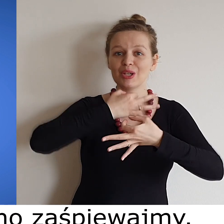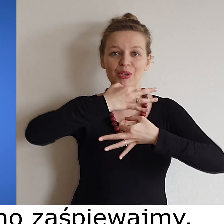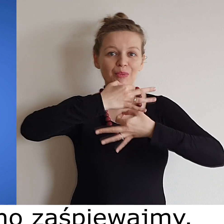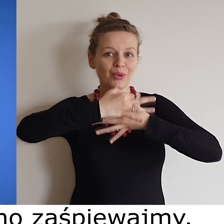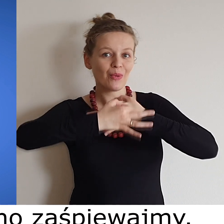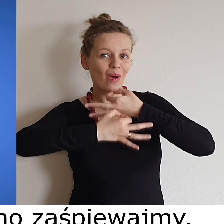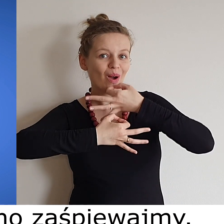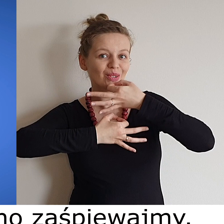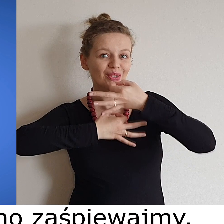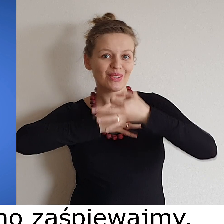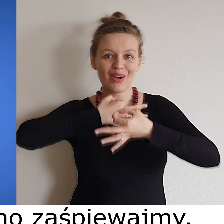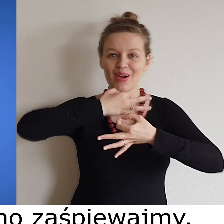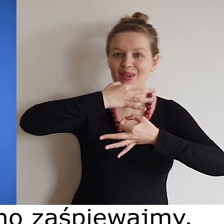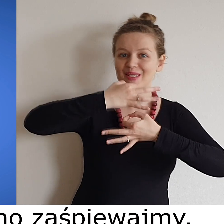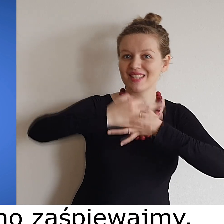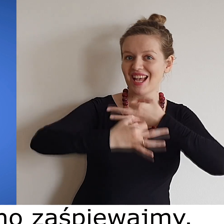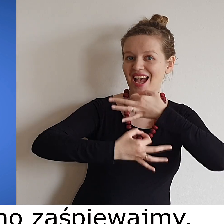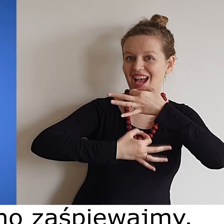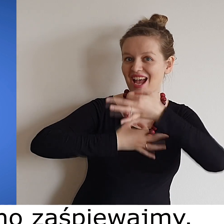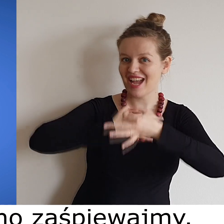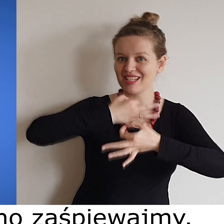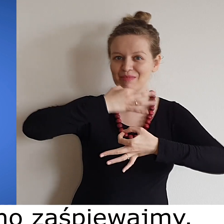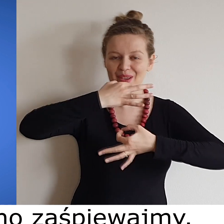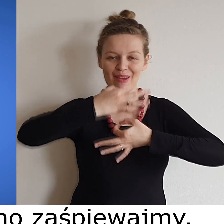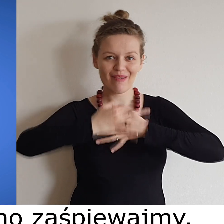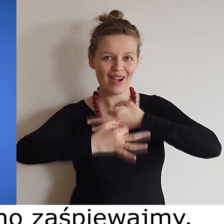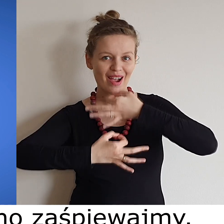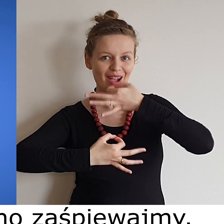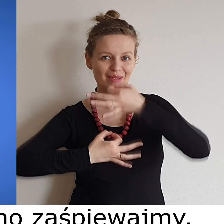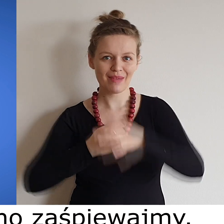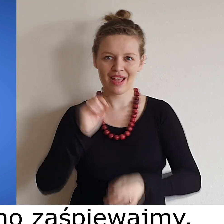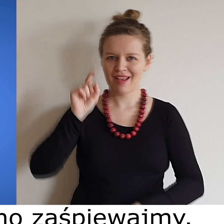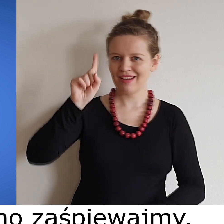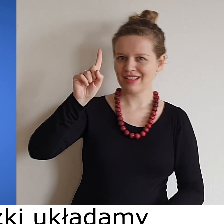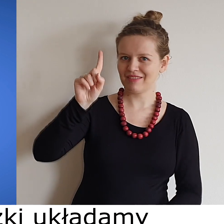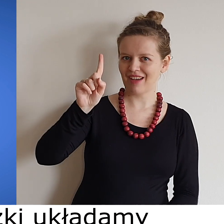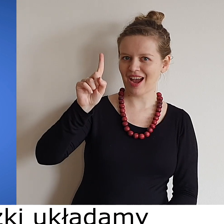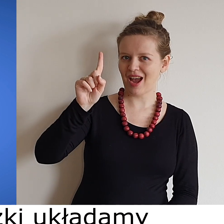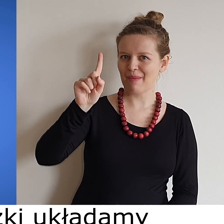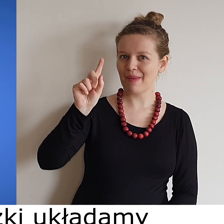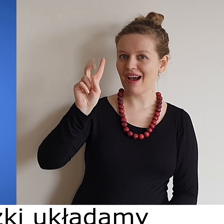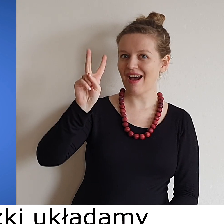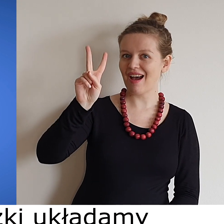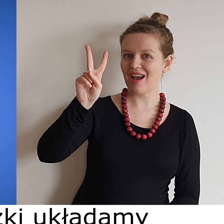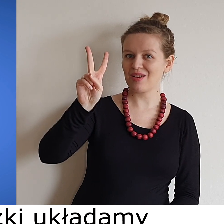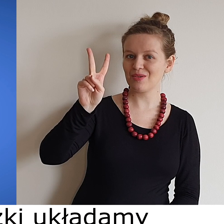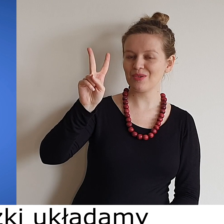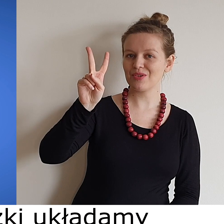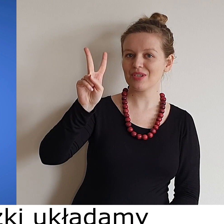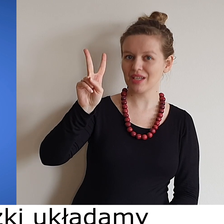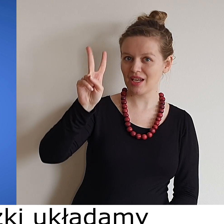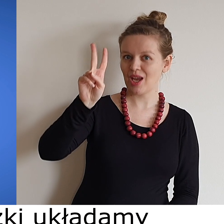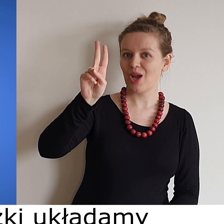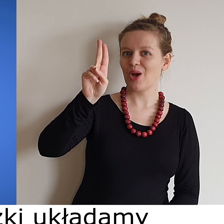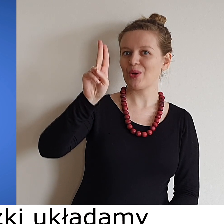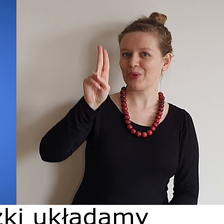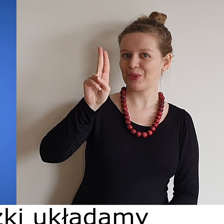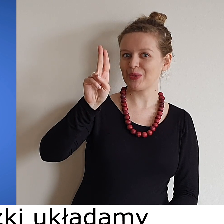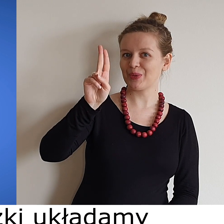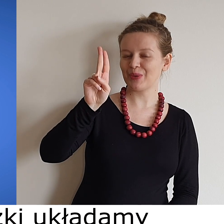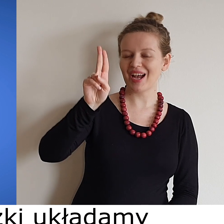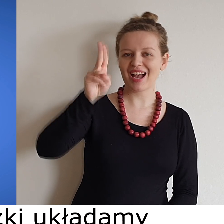tym głośno zaśpiewajmy Dwa paluszki